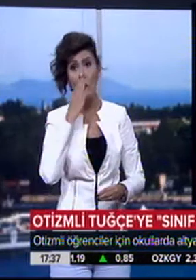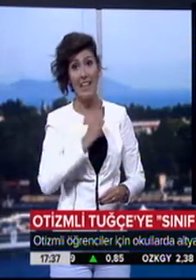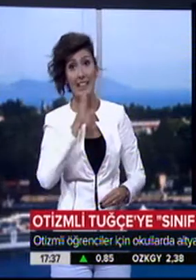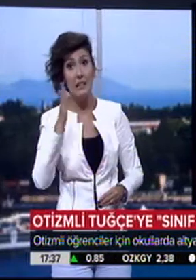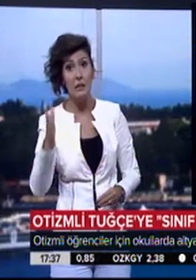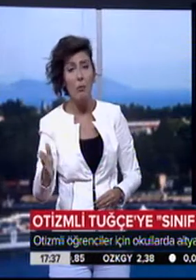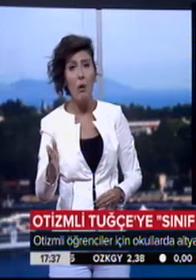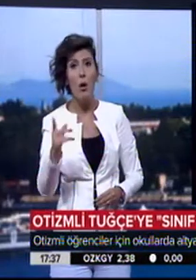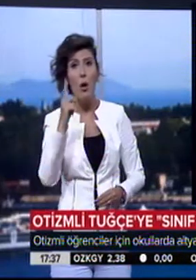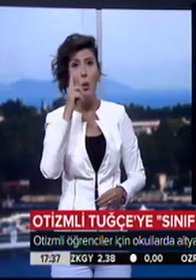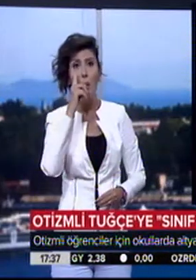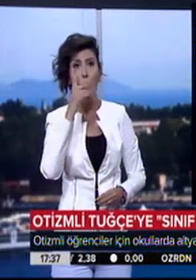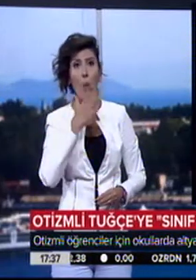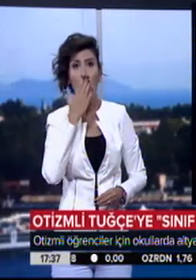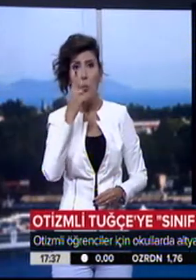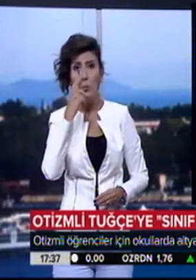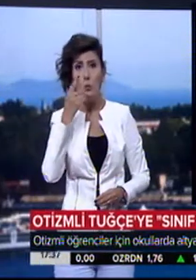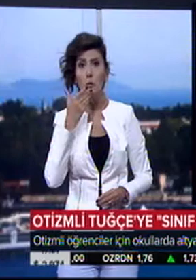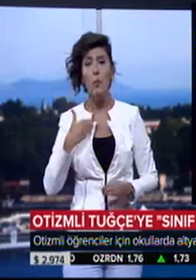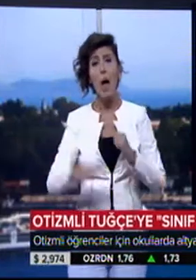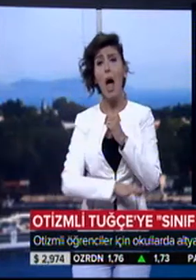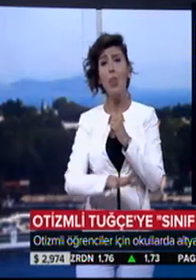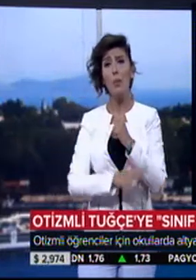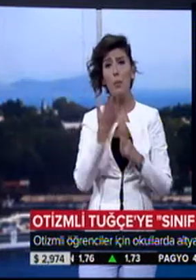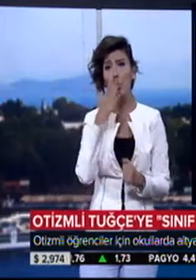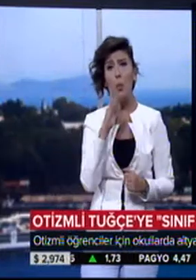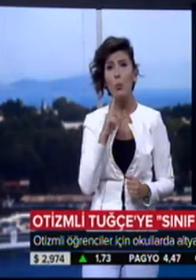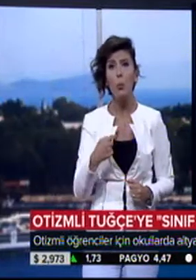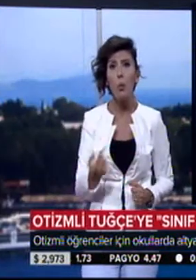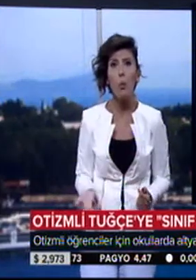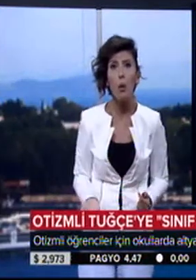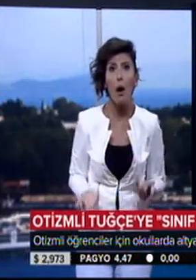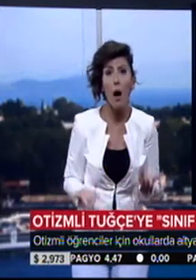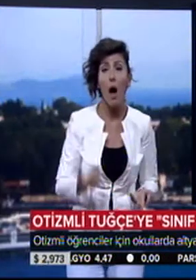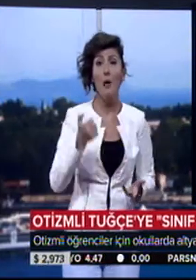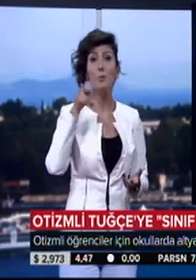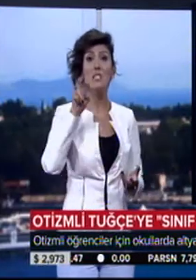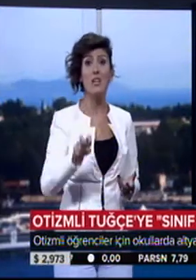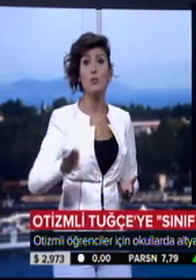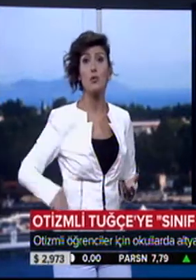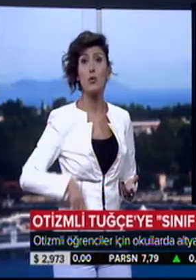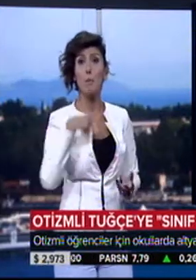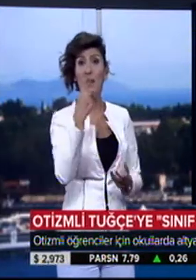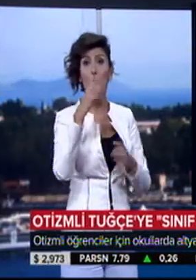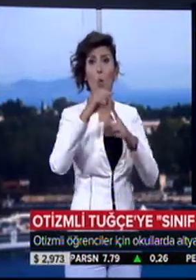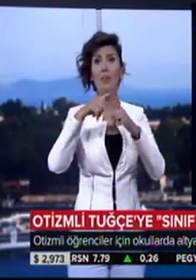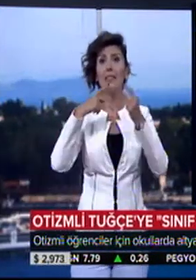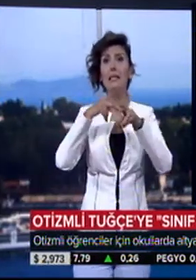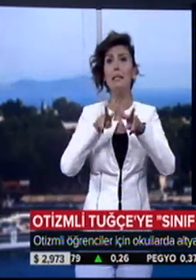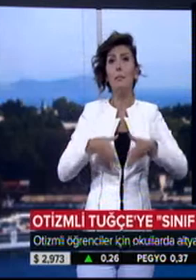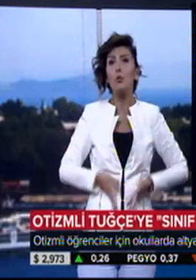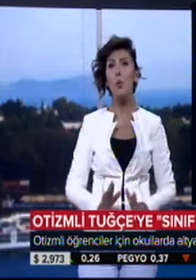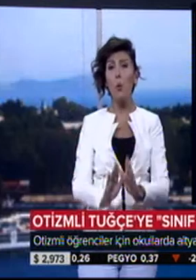gittiğimizde de okul müdürünün söylediği şey şu, benim altyapım yok diyor. Oysa her 68 çocuktan biri otizmli doğuyor.